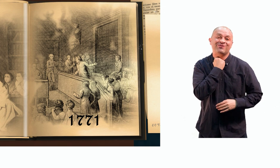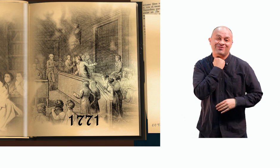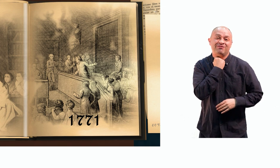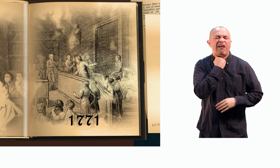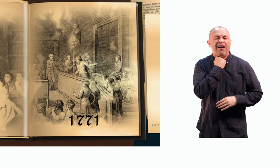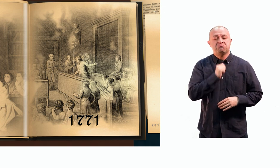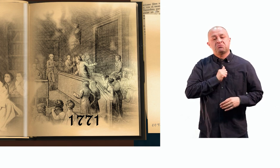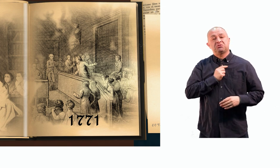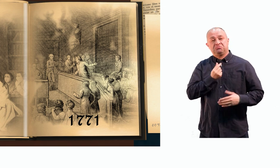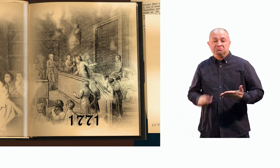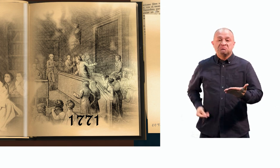con sus propios medios.